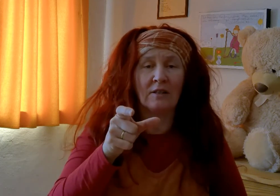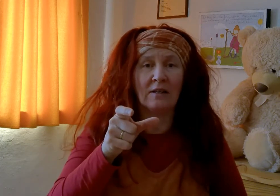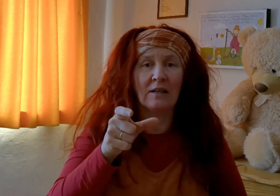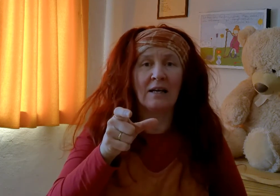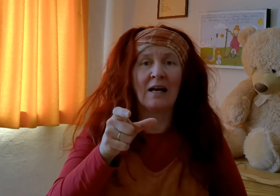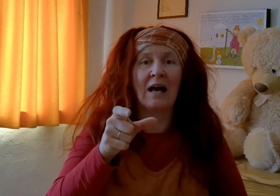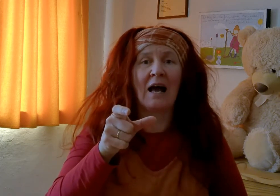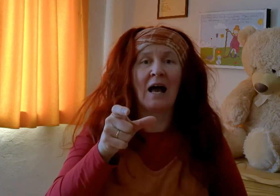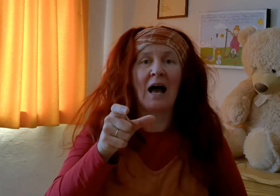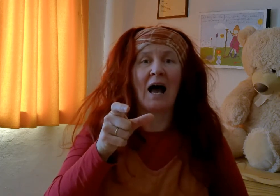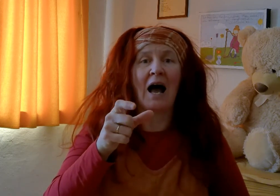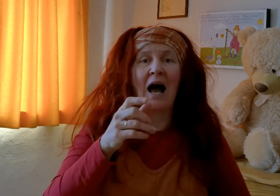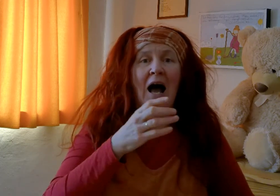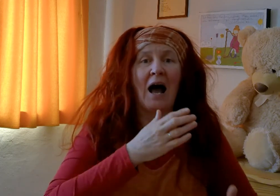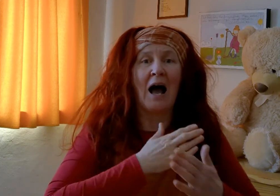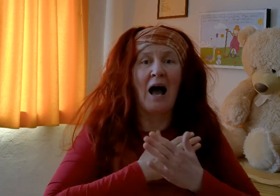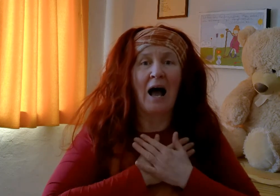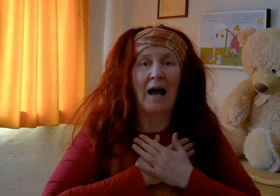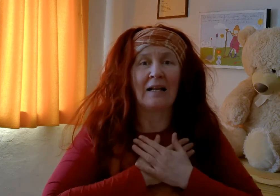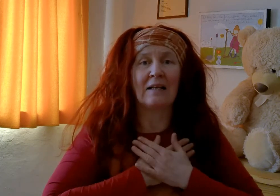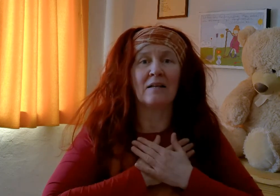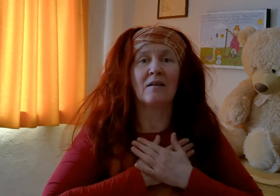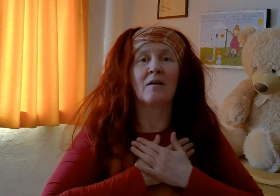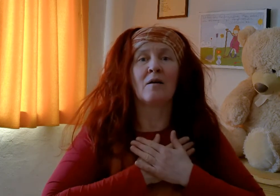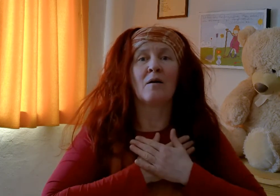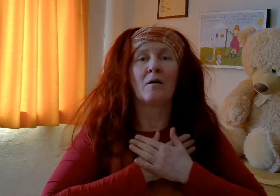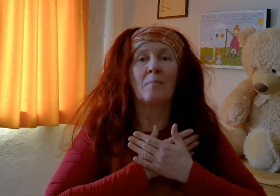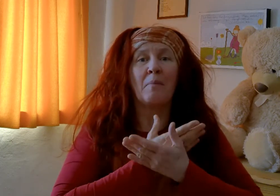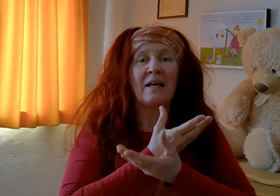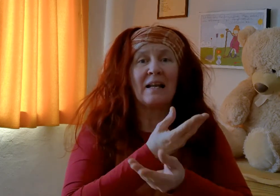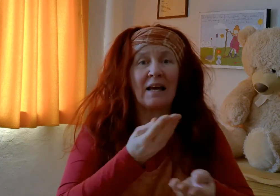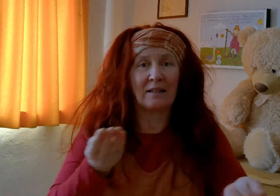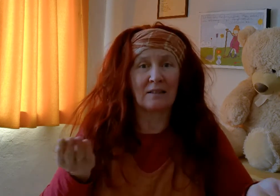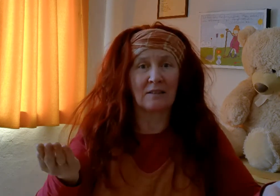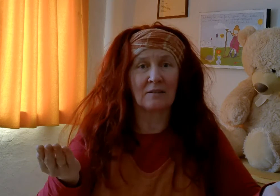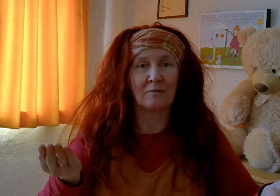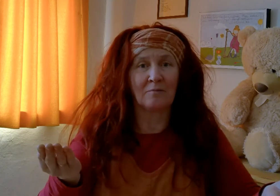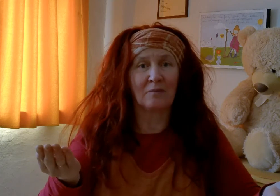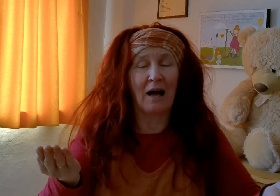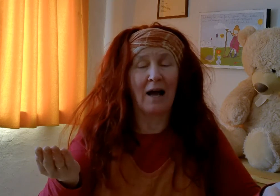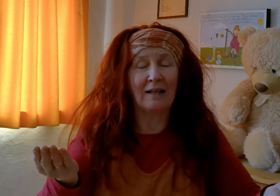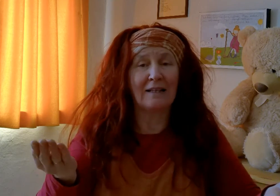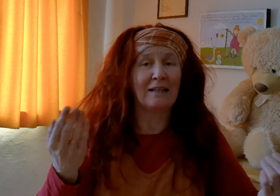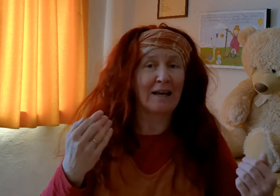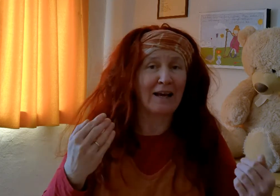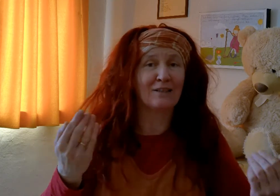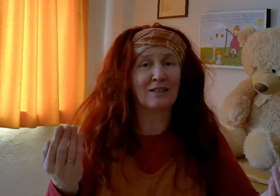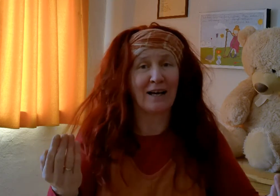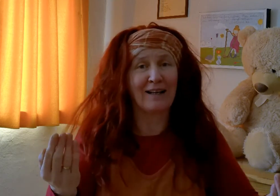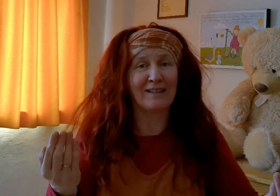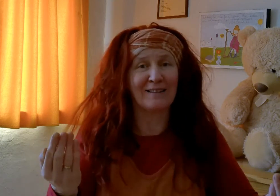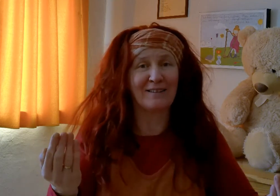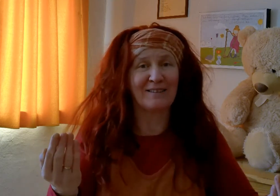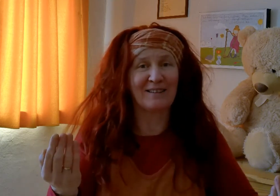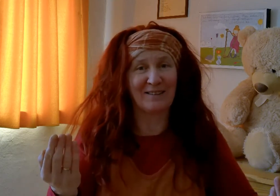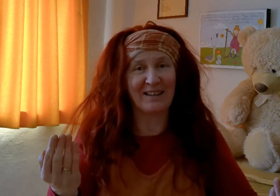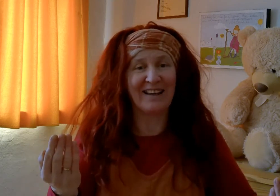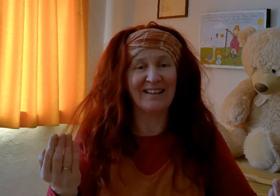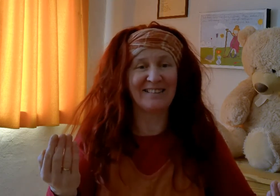heilen mein Herz, eigentlich Herz heilen. Okay? demening. die heilen. Und